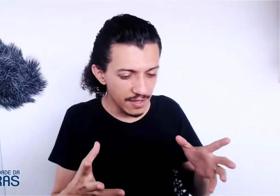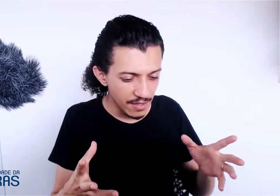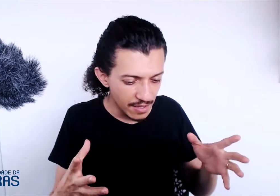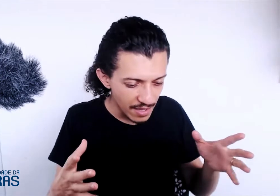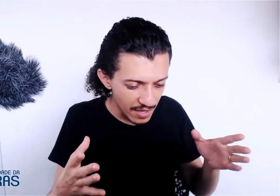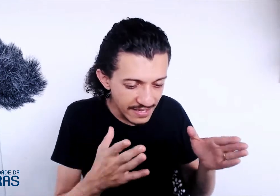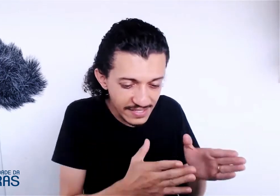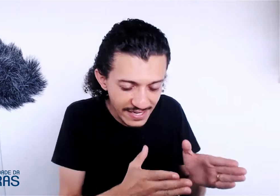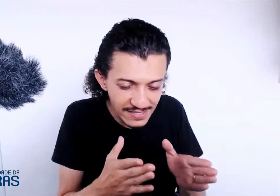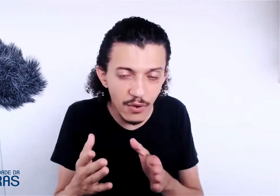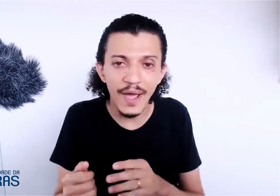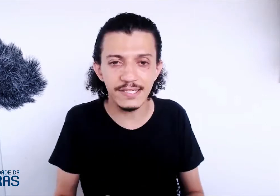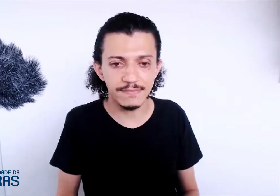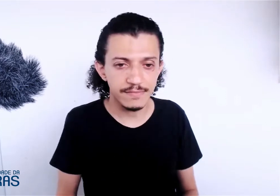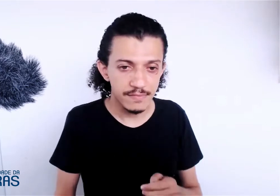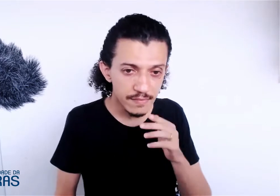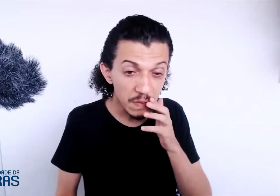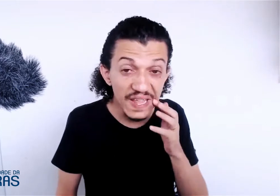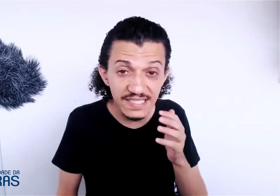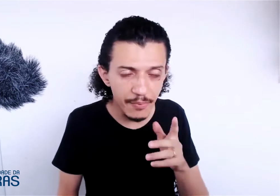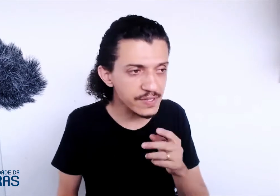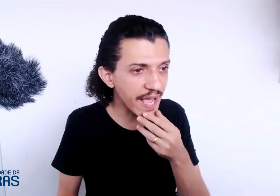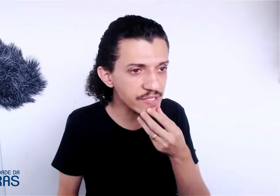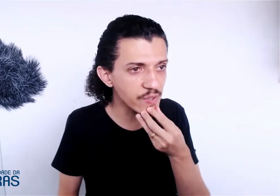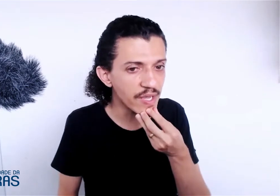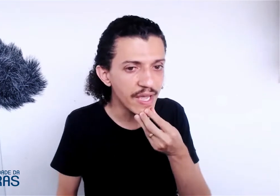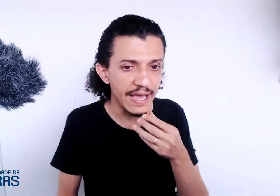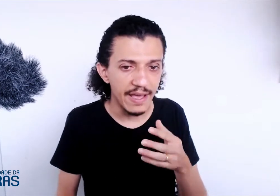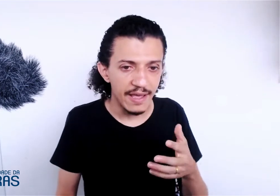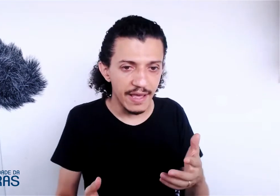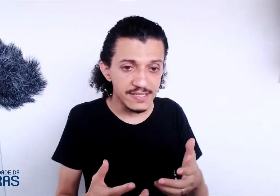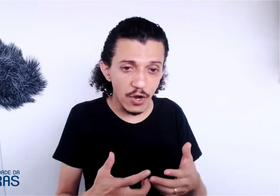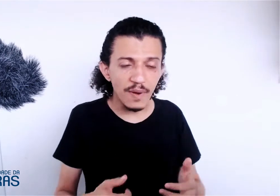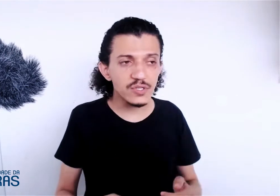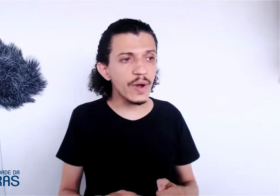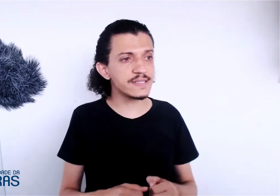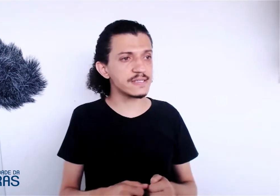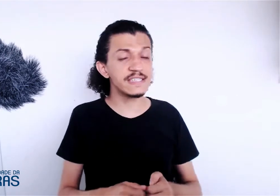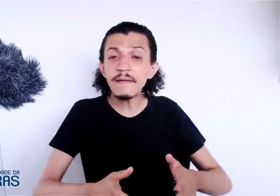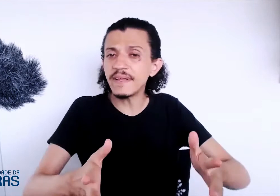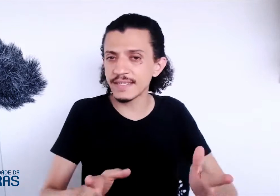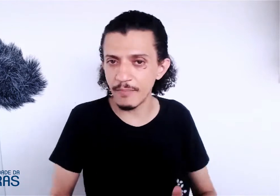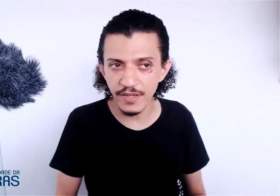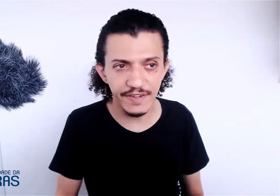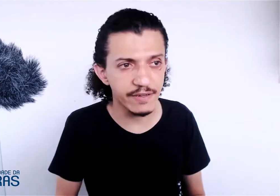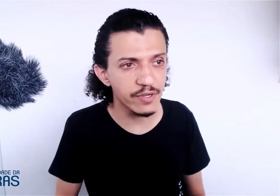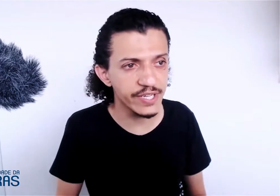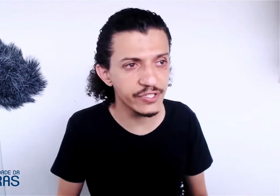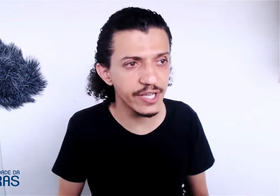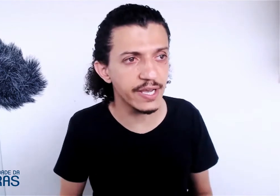E existe essa sequência. Nesse processo, existem algumas coisas simples que você pode fazer no seu dia a dia.